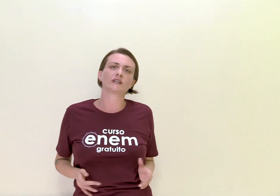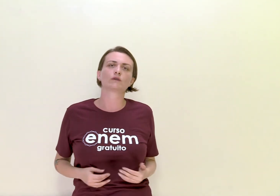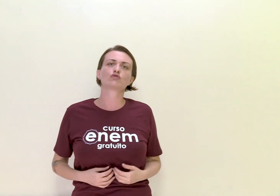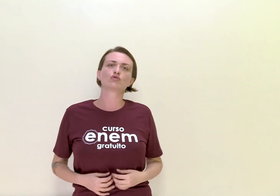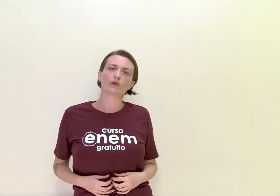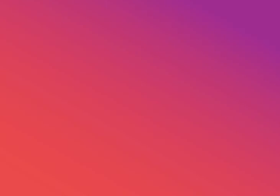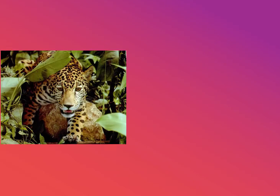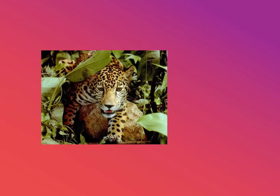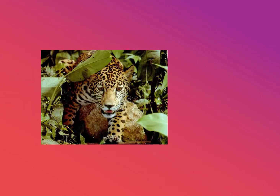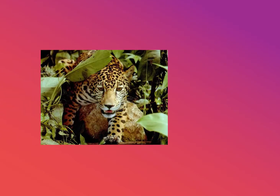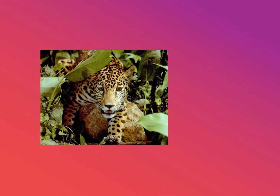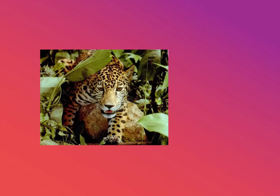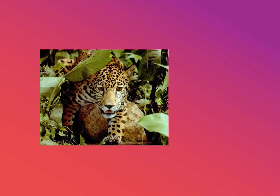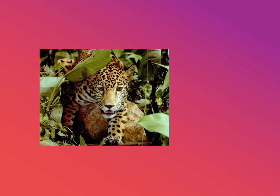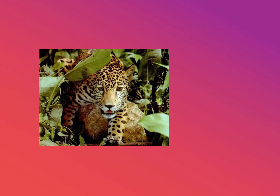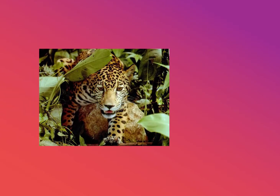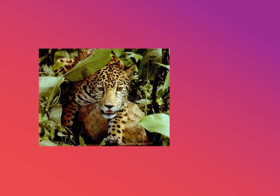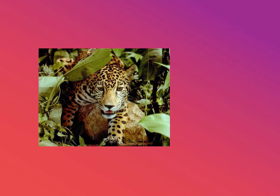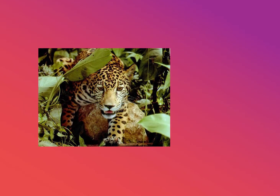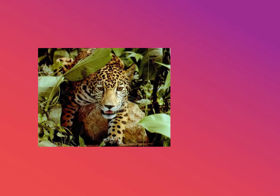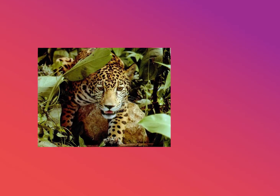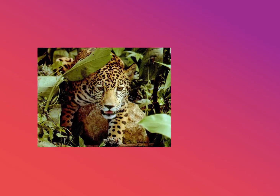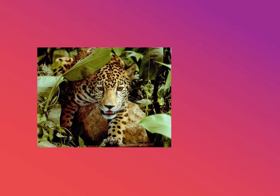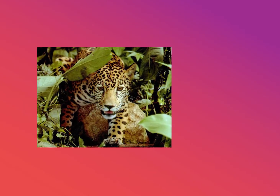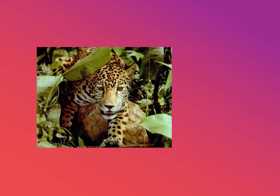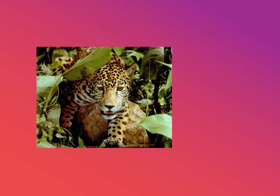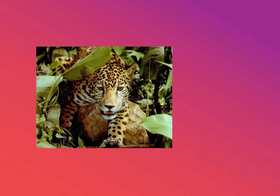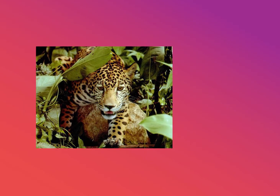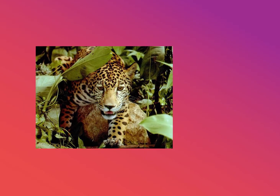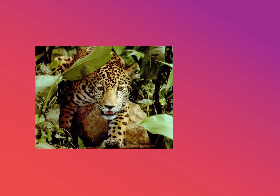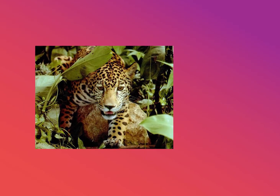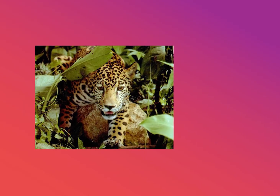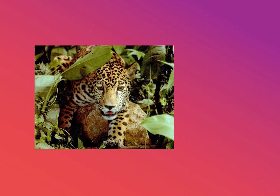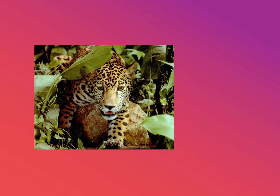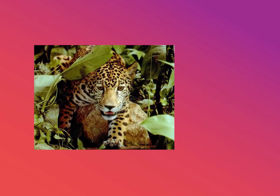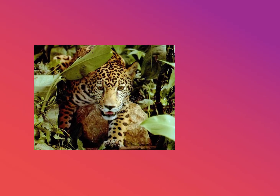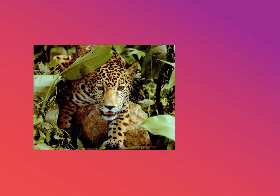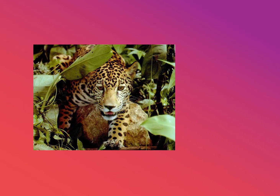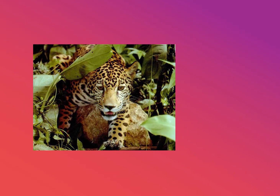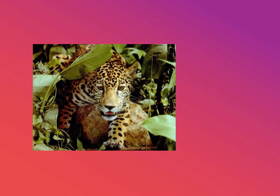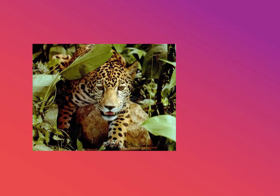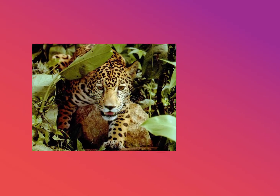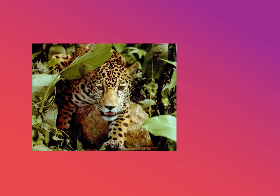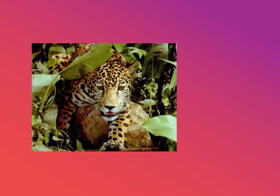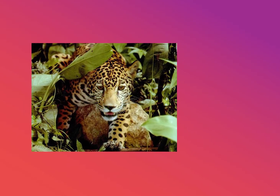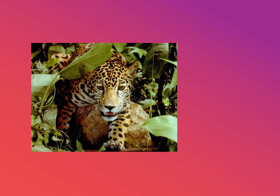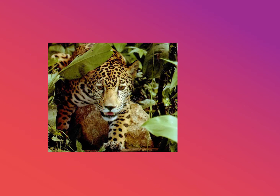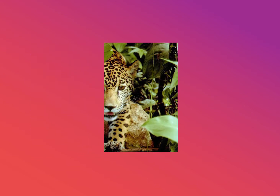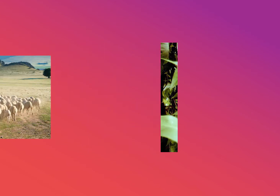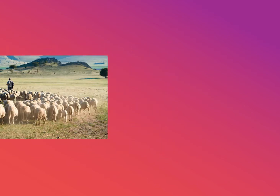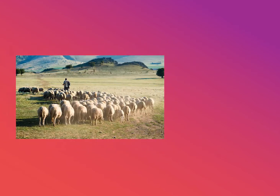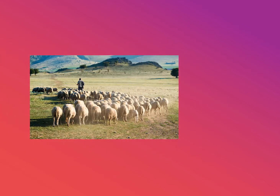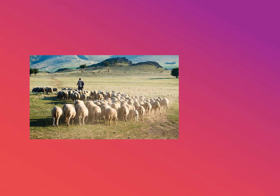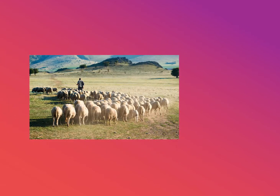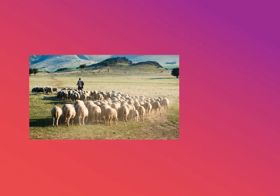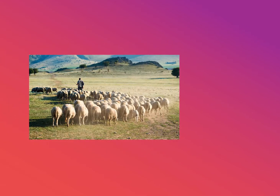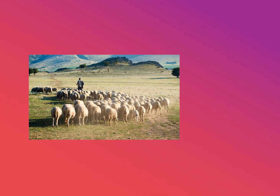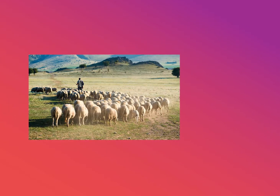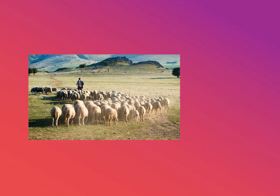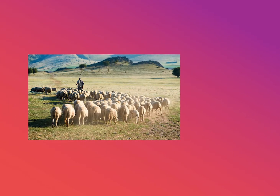século XVIII, mata, bicho, um monte de coisa. Esses caras estão procurando uma natureza tranquila. Não vai ser na